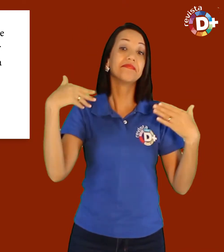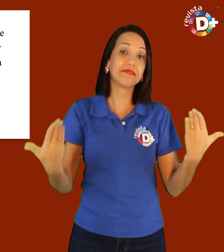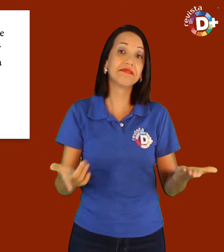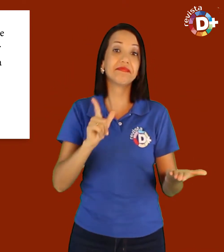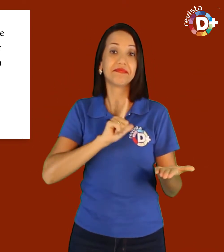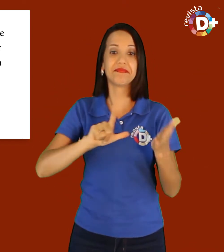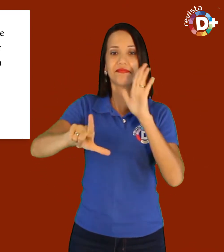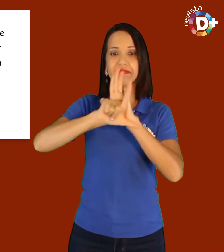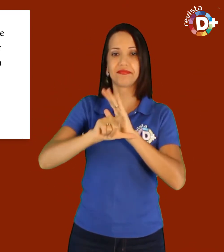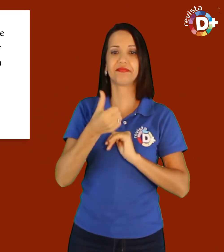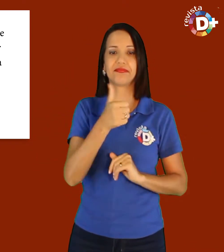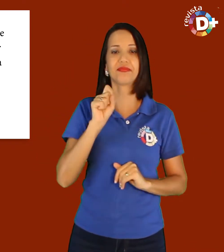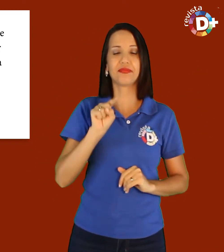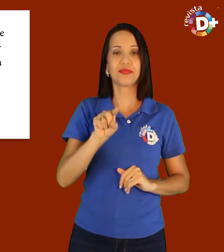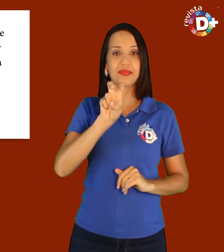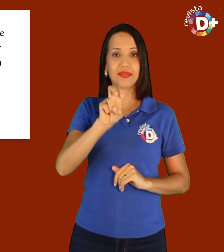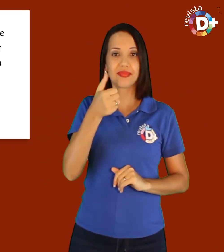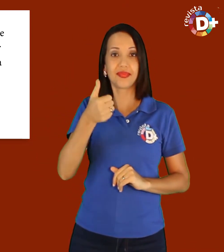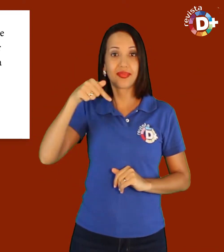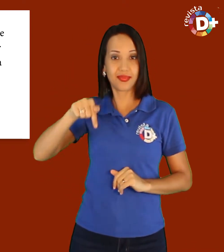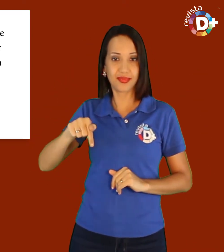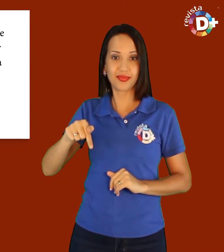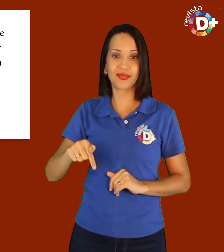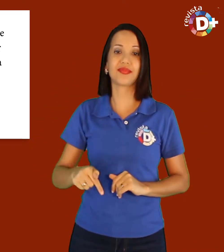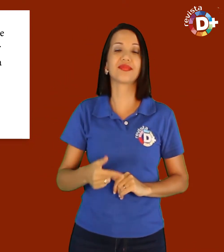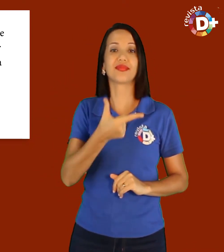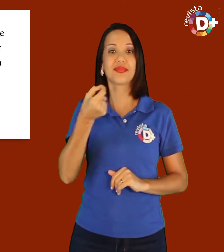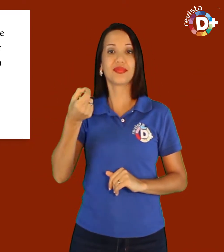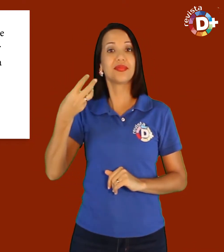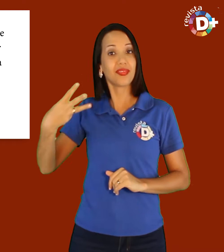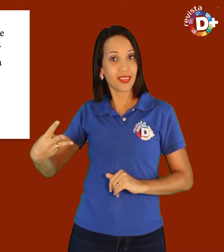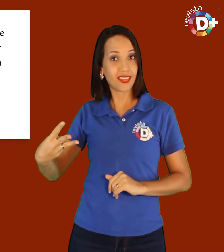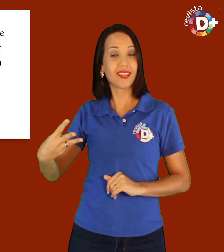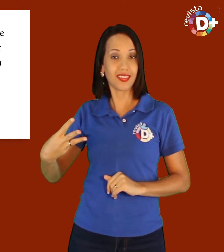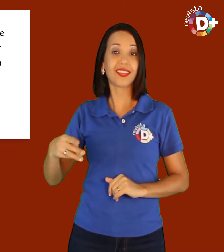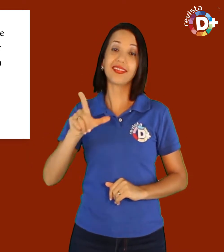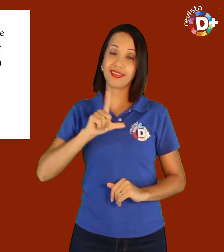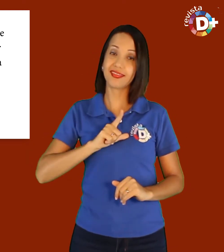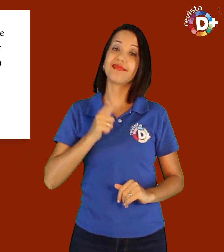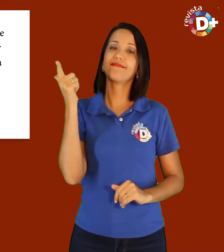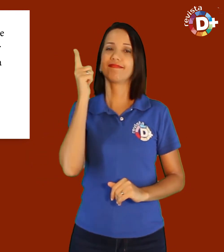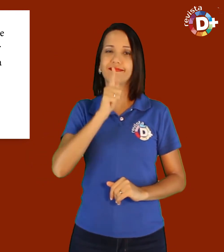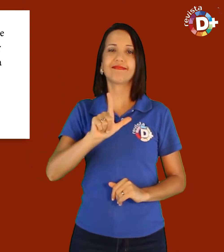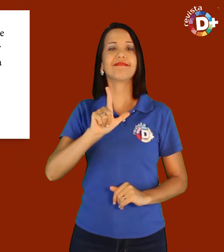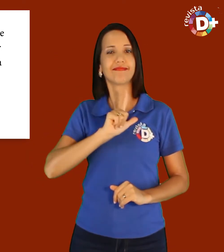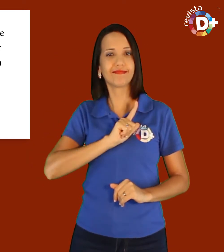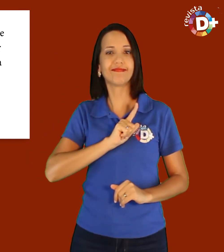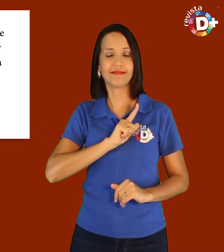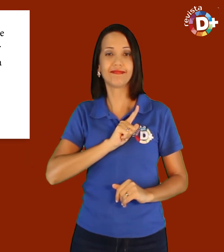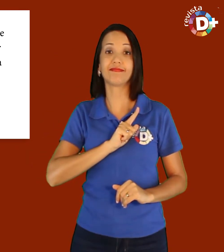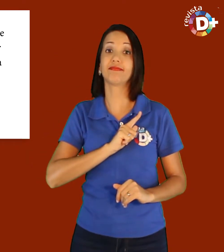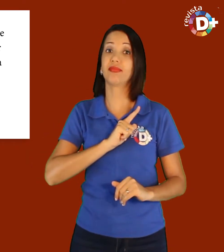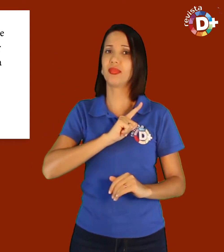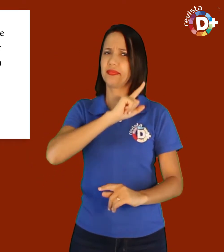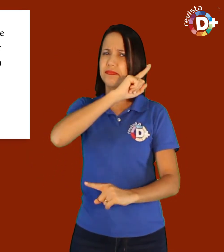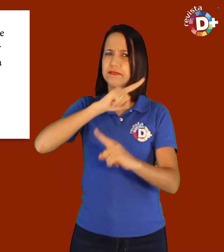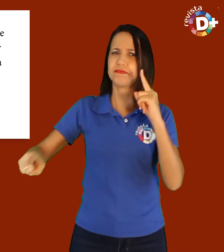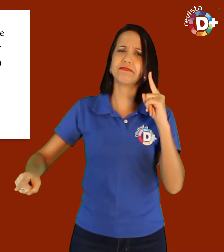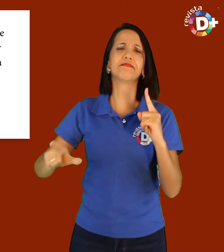Paulo. Por fim, a Lei 11.517, de 2003, que toma proibida